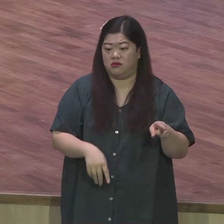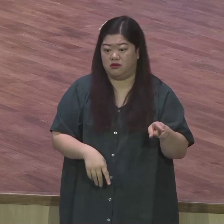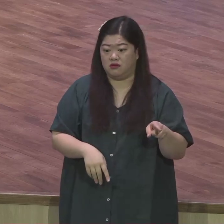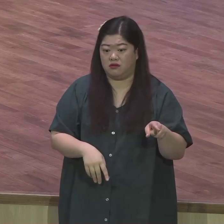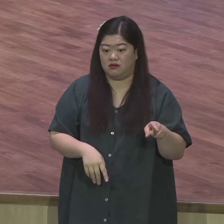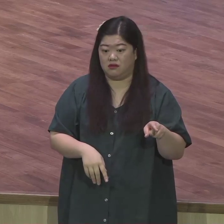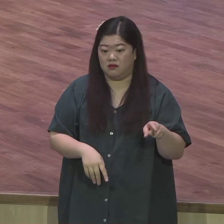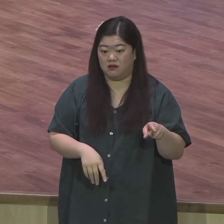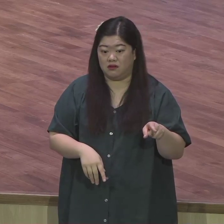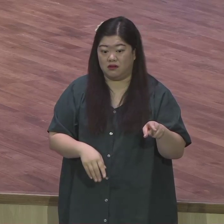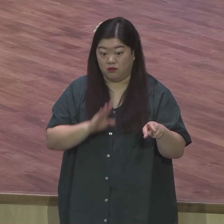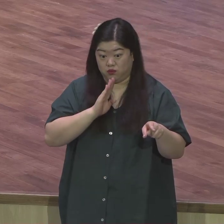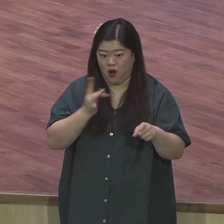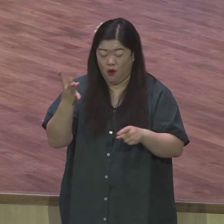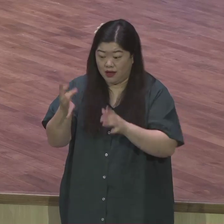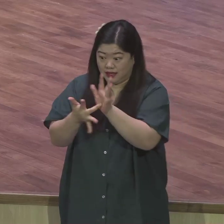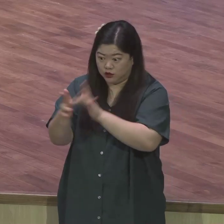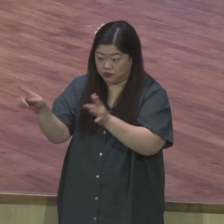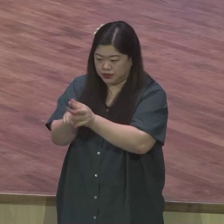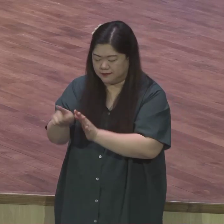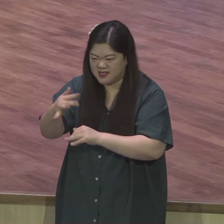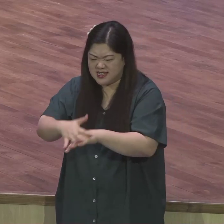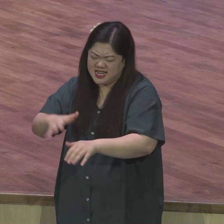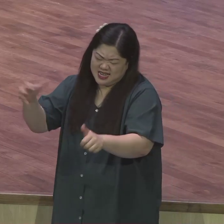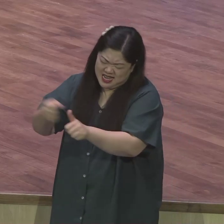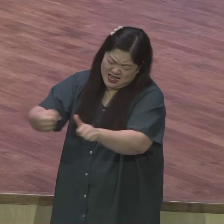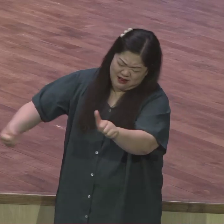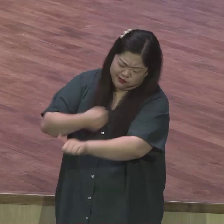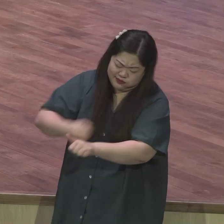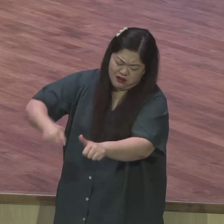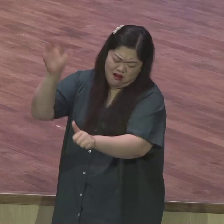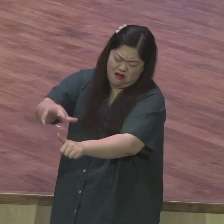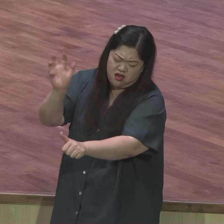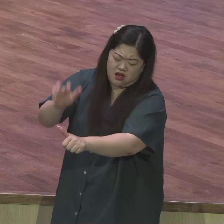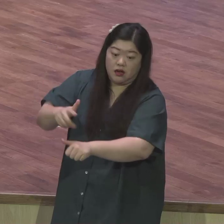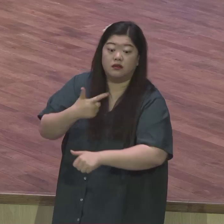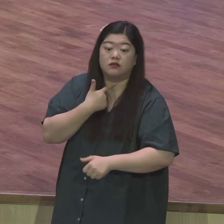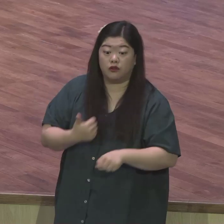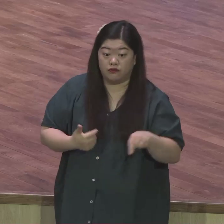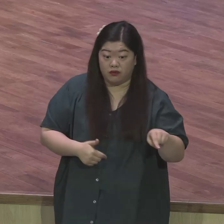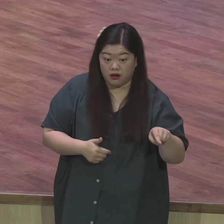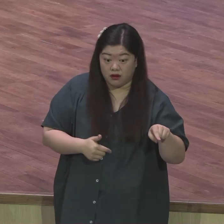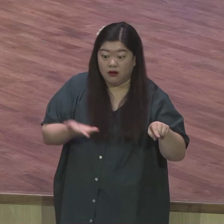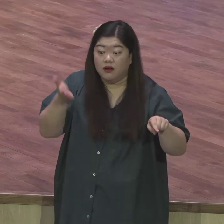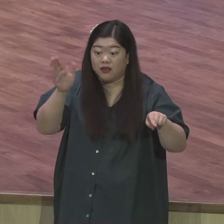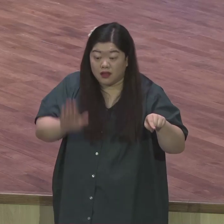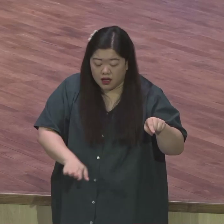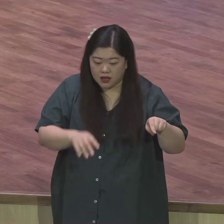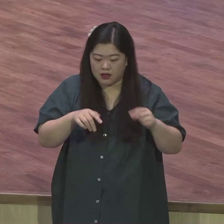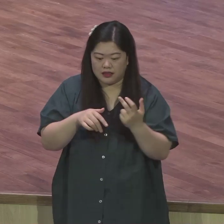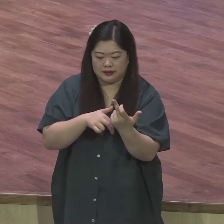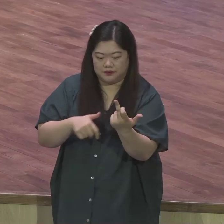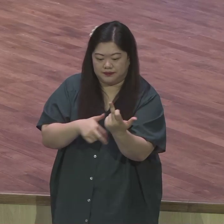예수를 핍박했던 사람이에요 그런데 다메이석 길거리 도상에서